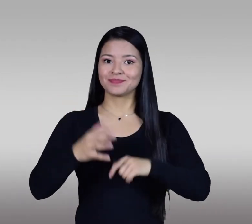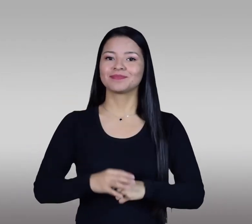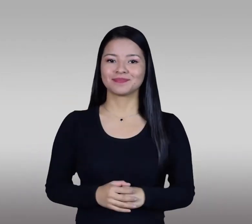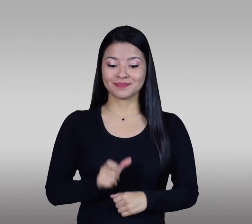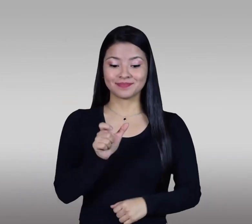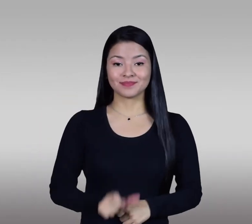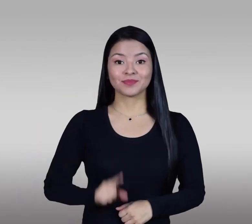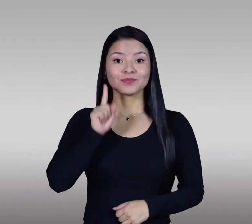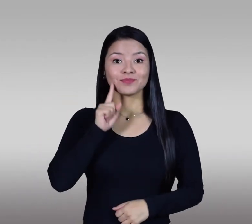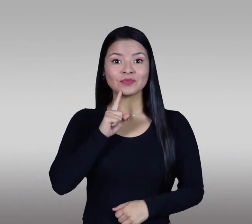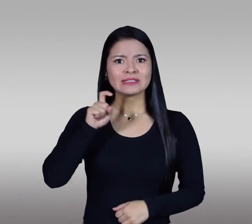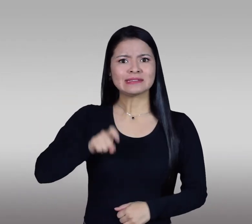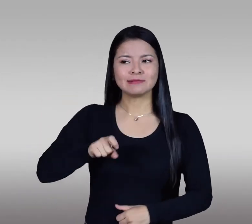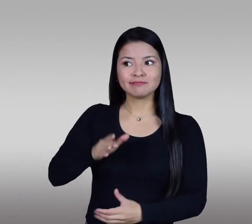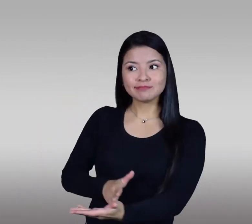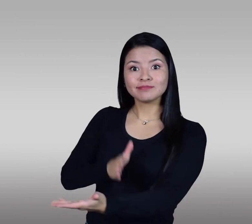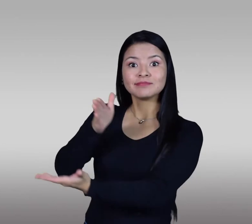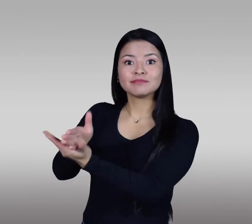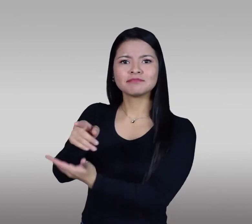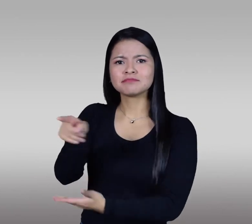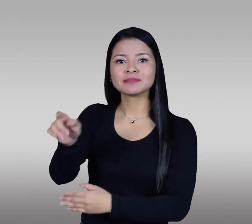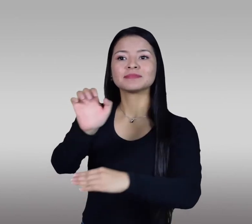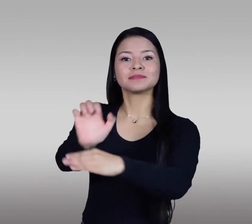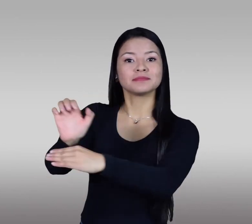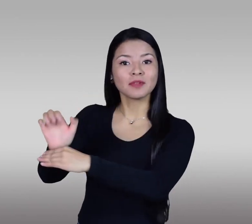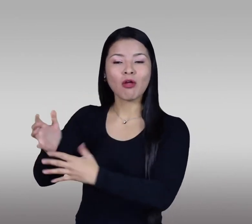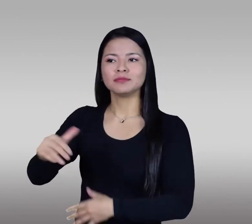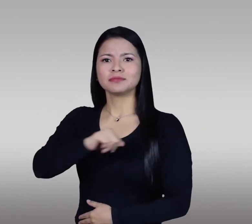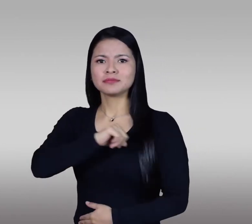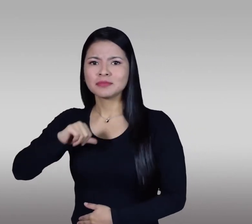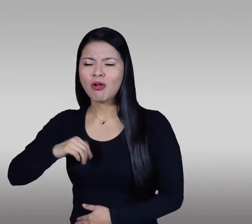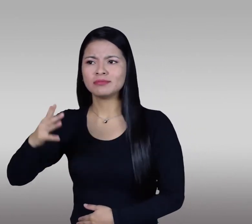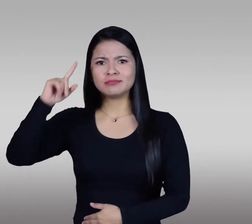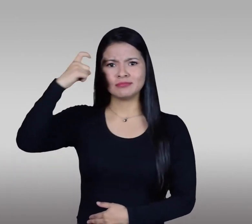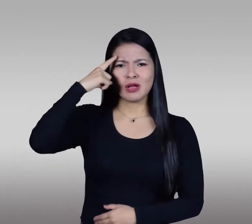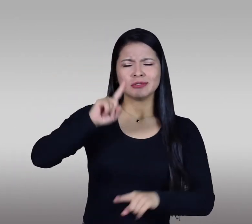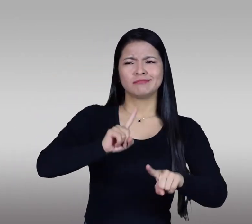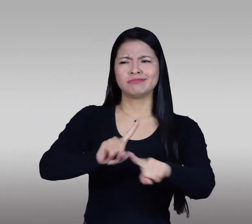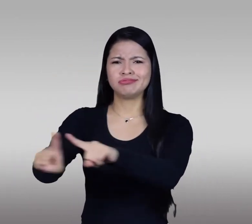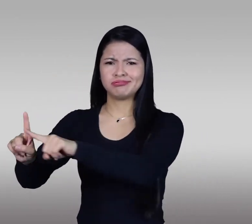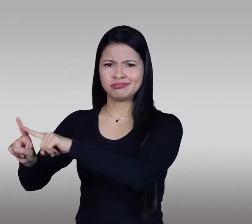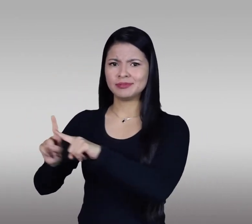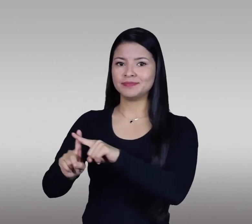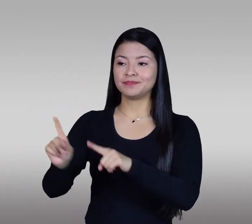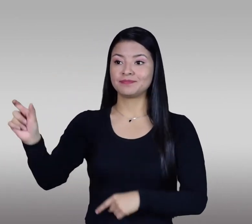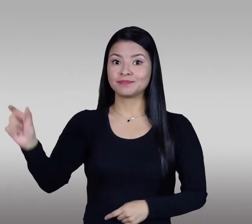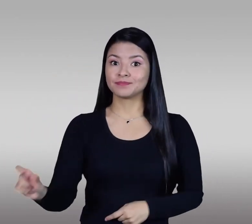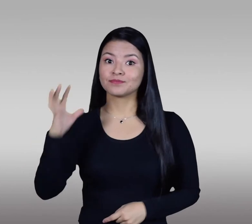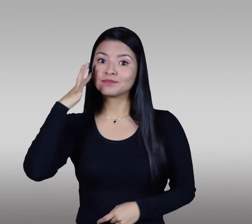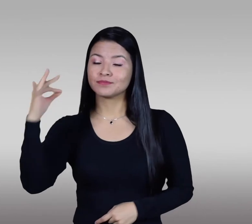Cuando una persona sorda se acerca a los puntos de atención al ciudadano o de servicio al cliente de una entidad pública o privada, la entidad